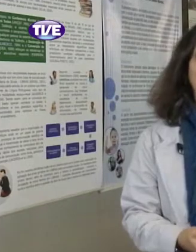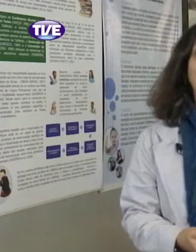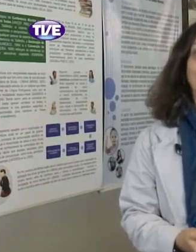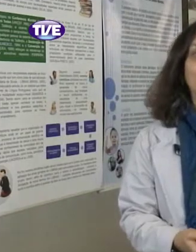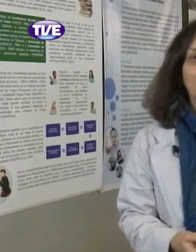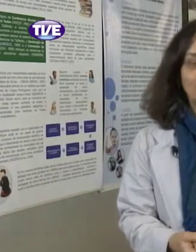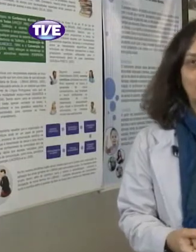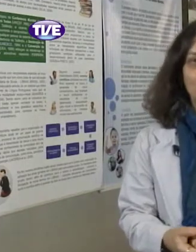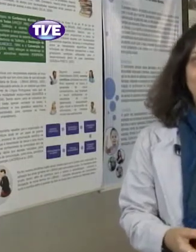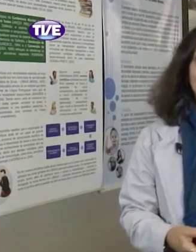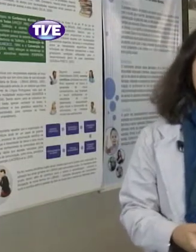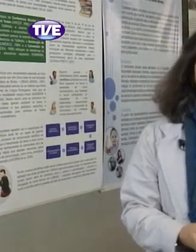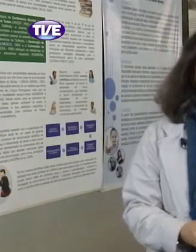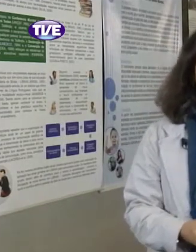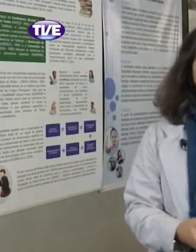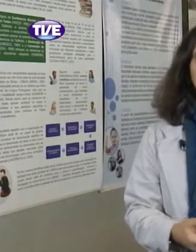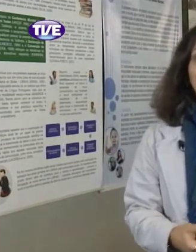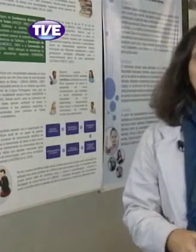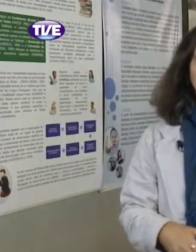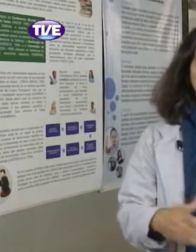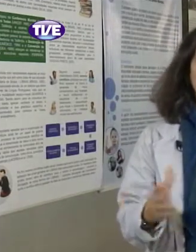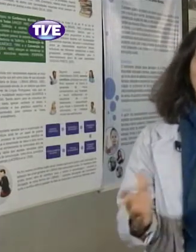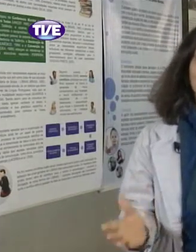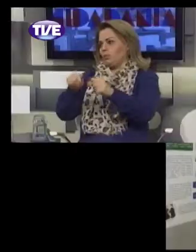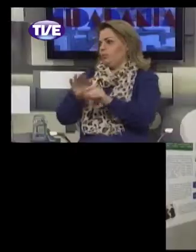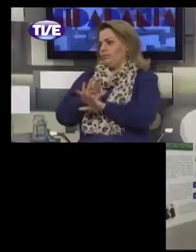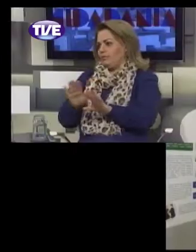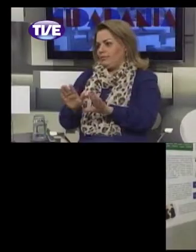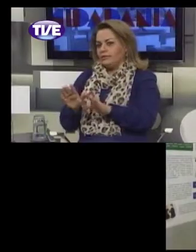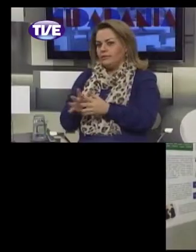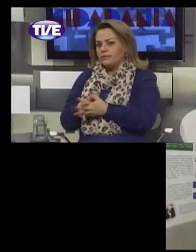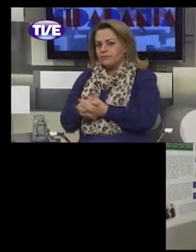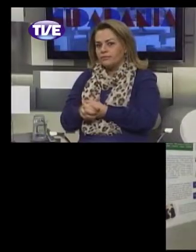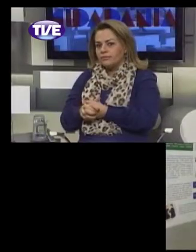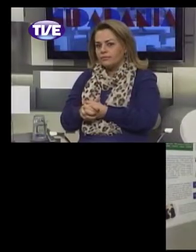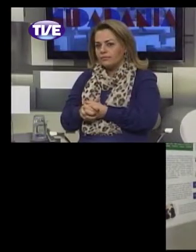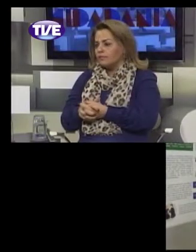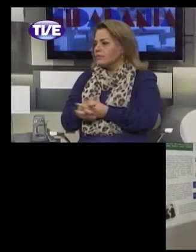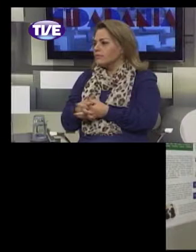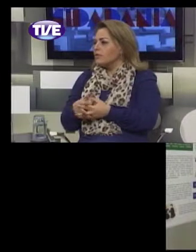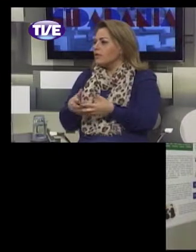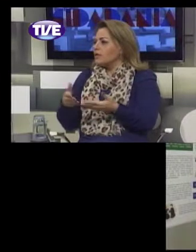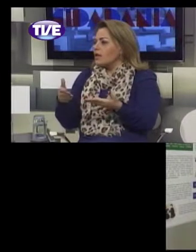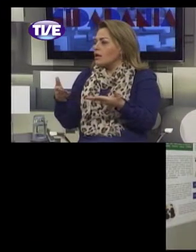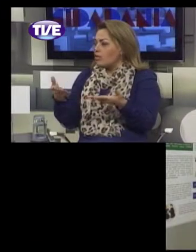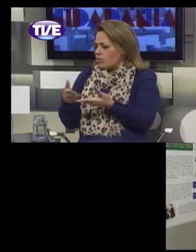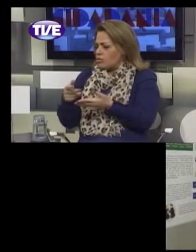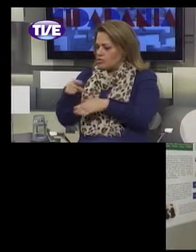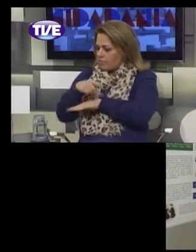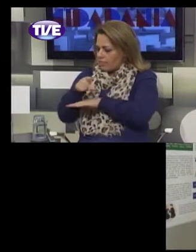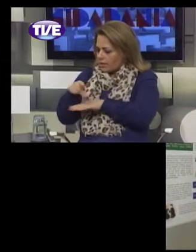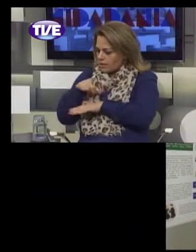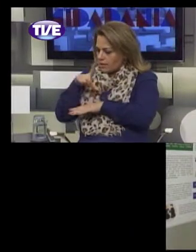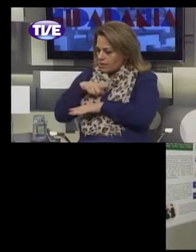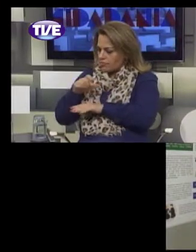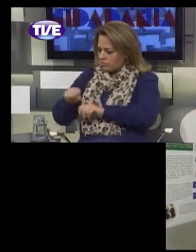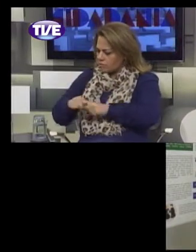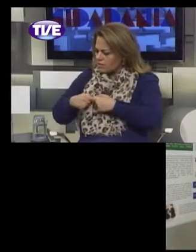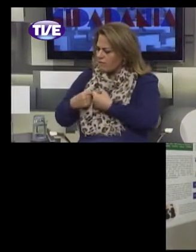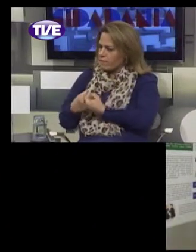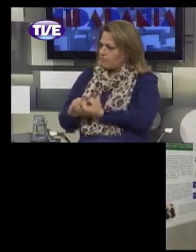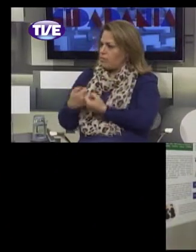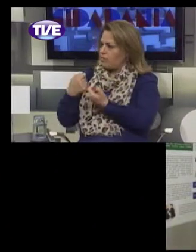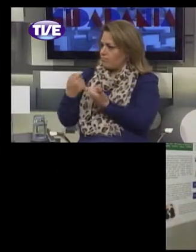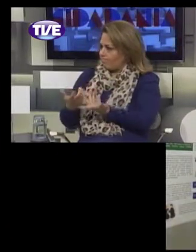mas na realidade em todo o Brasil. E também em alguns países que tem o mesmo desafio nosso de educar crianças,